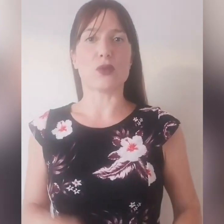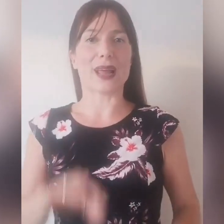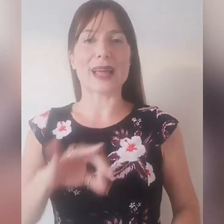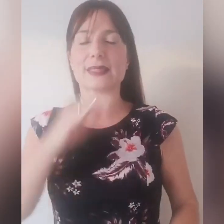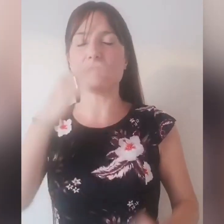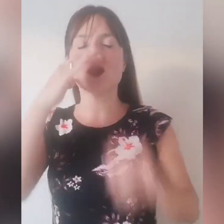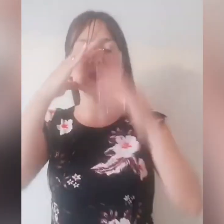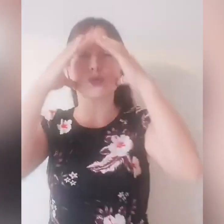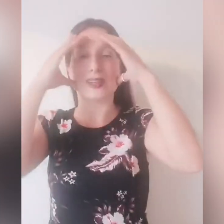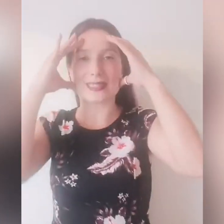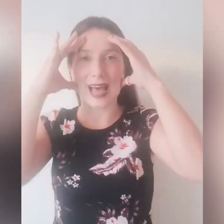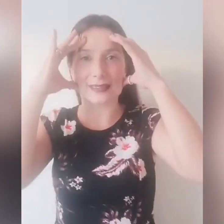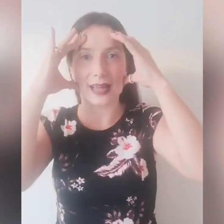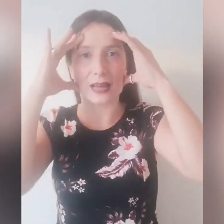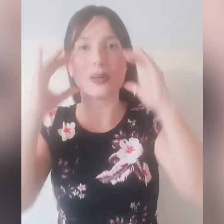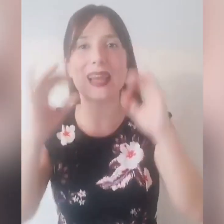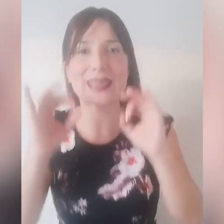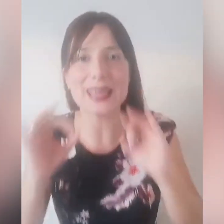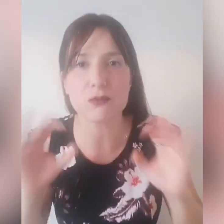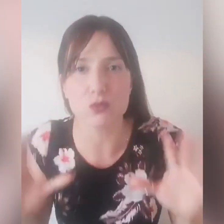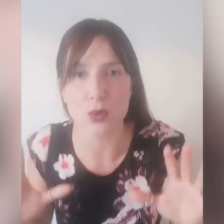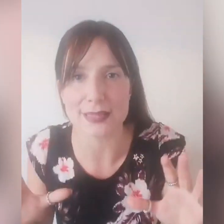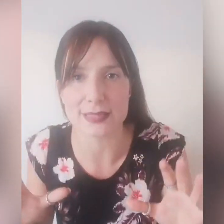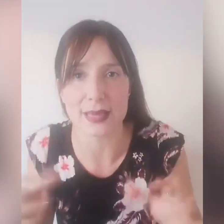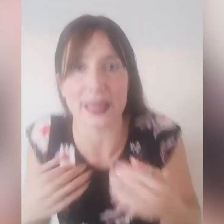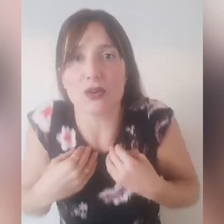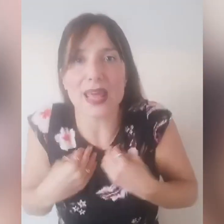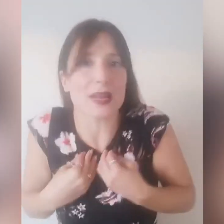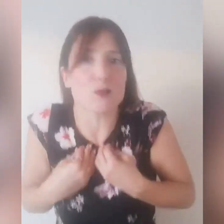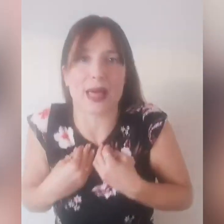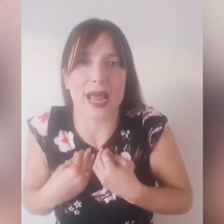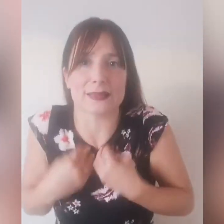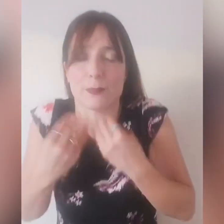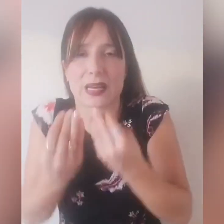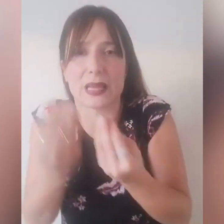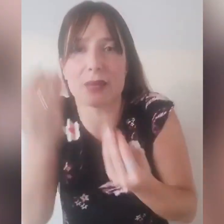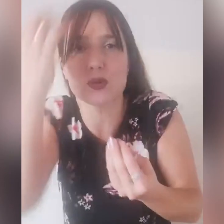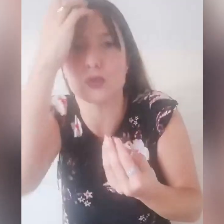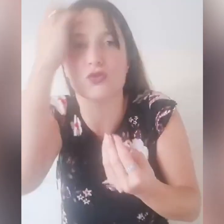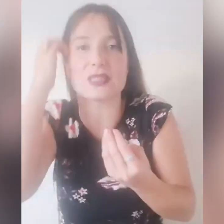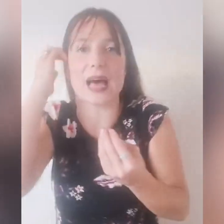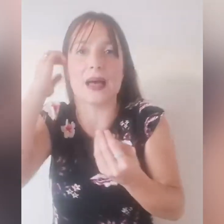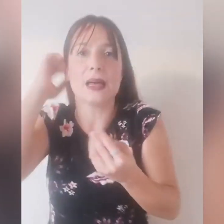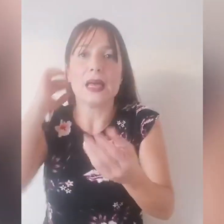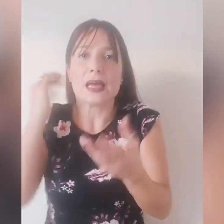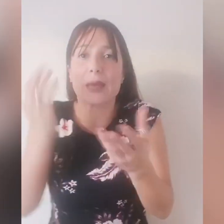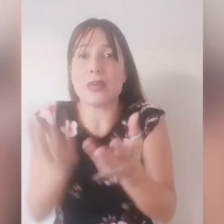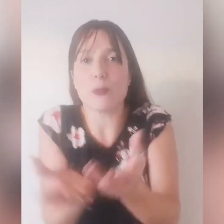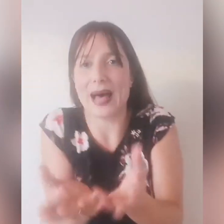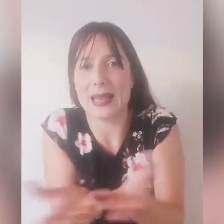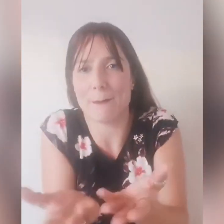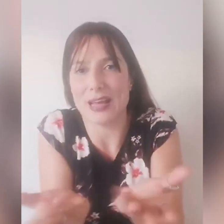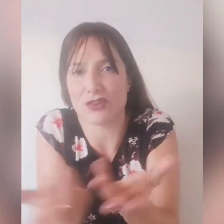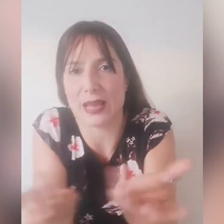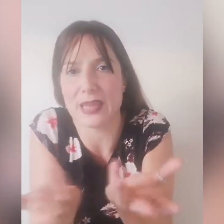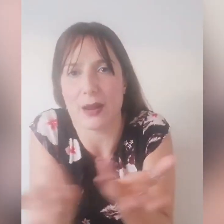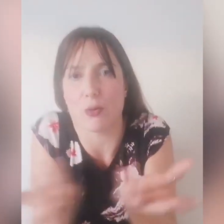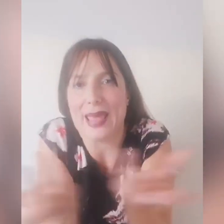ragazzi, io mi sono alzata, la Iena Furence che non è nel mio carattere perché chi mi conosce sa che bene o male la pace cammina con me,